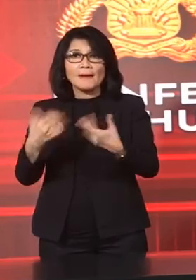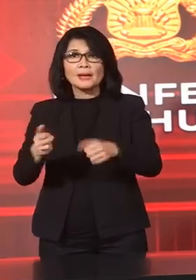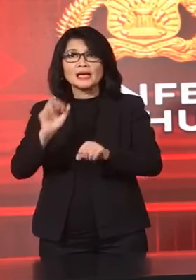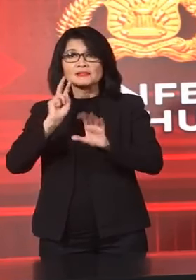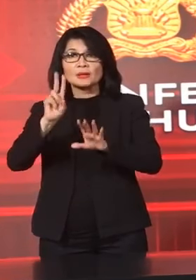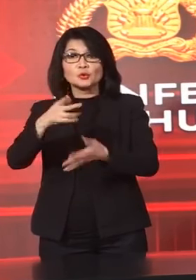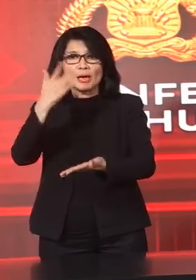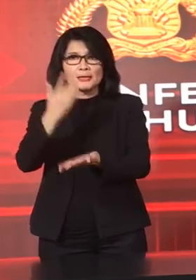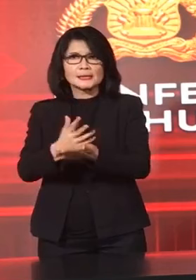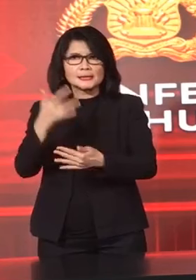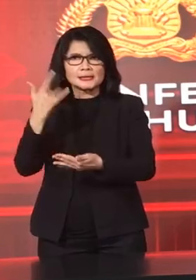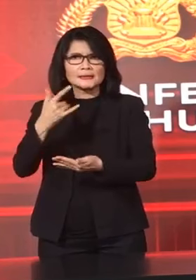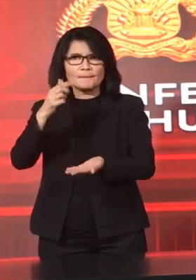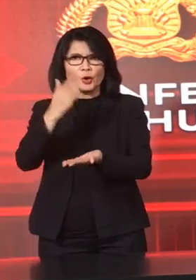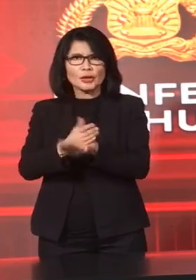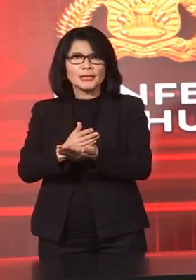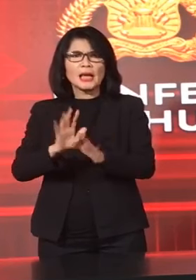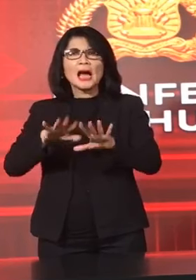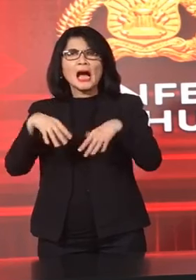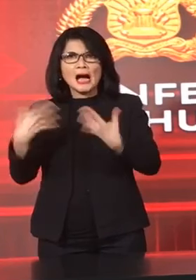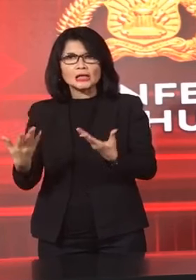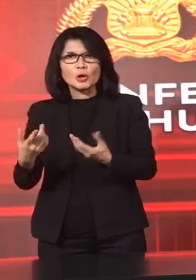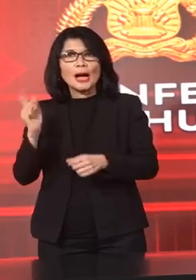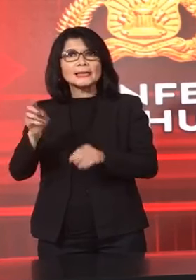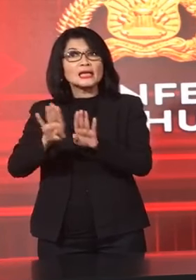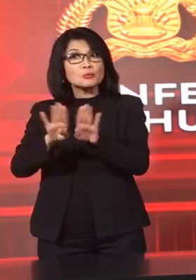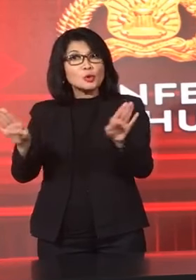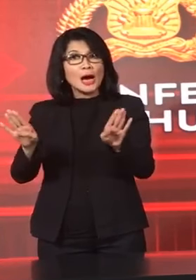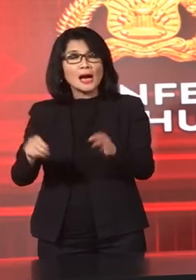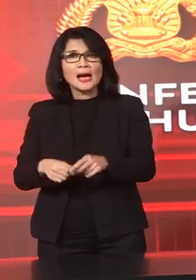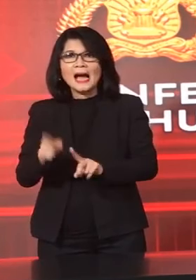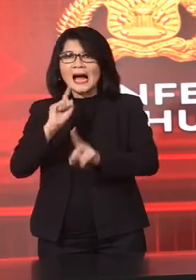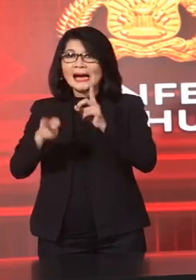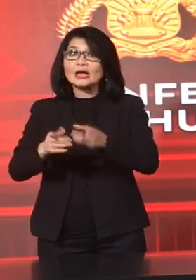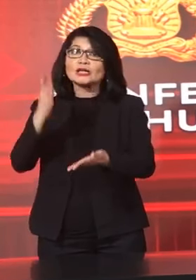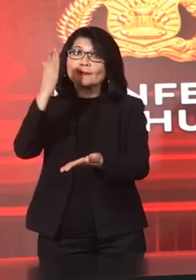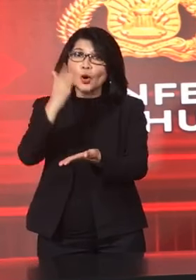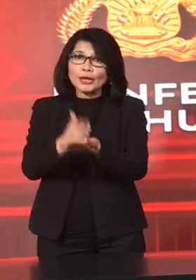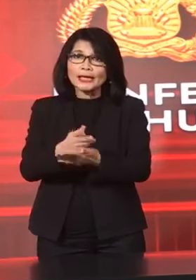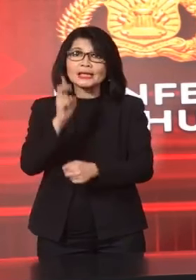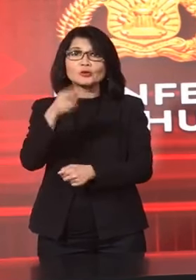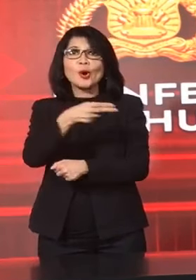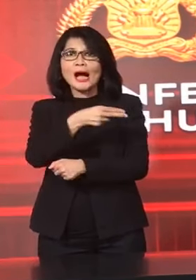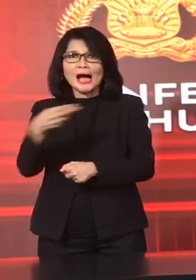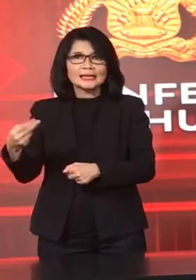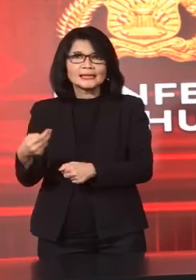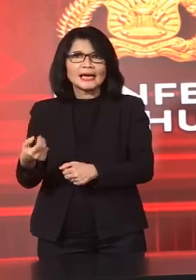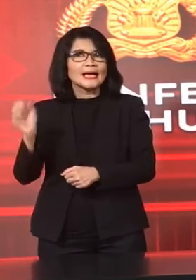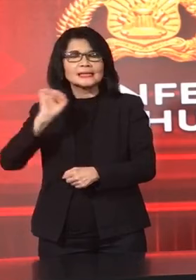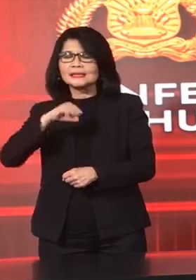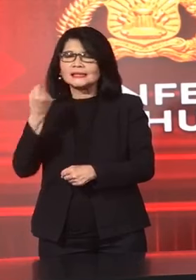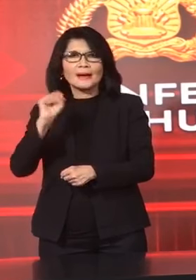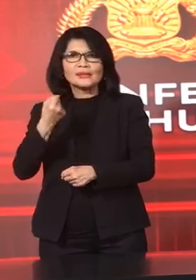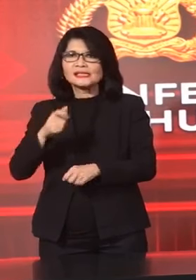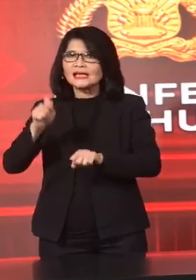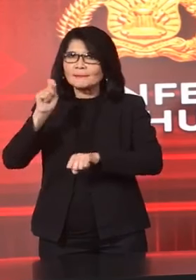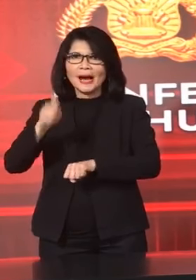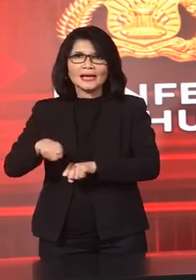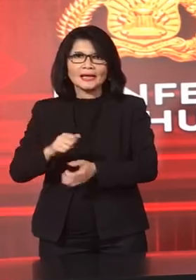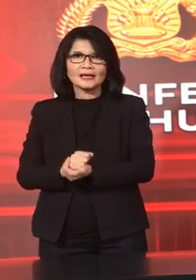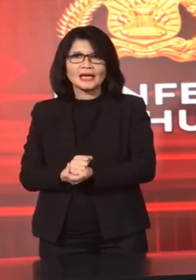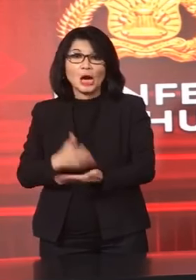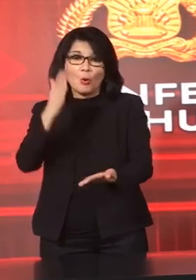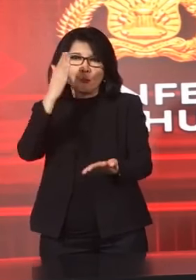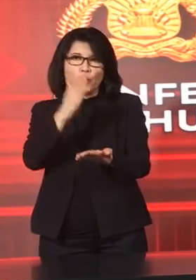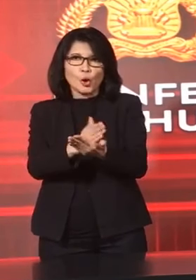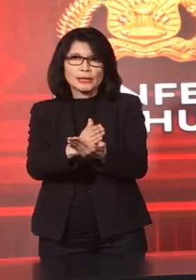Masih diblokir Atau semuanya Sudah ada berapa Yang dibuka Kalau diblokir itu Berarti Tidak bisa digunakan Di saat itu